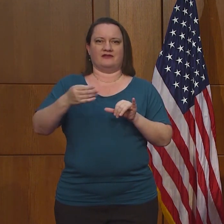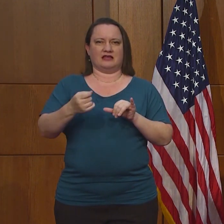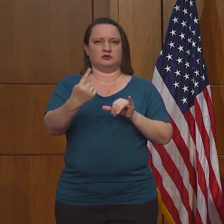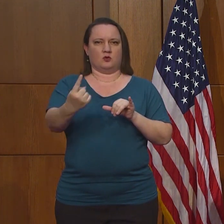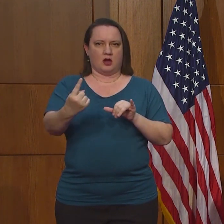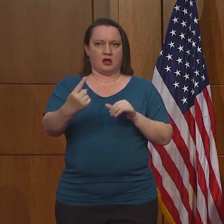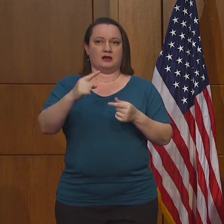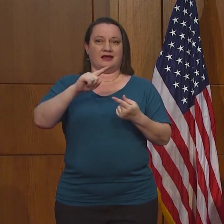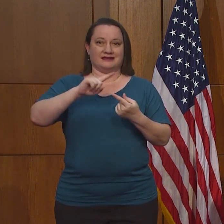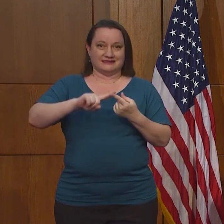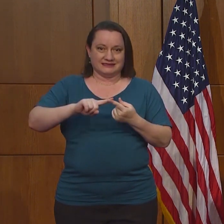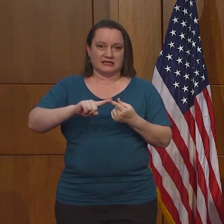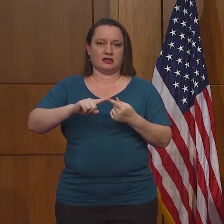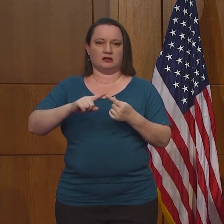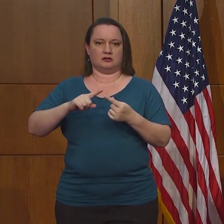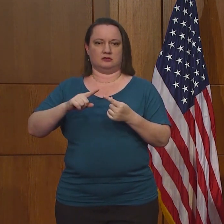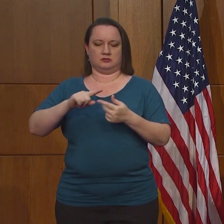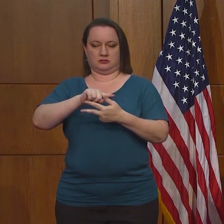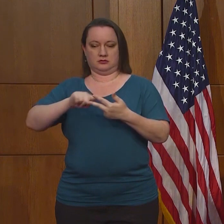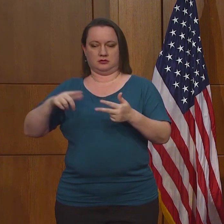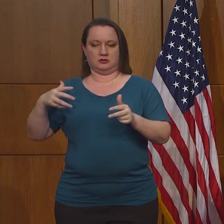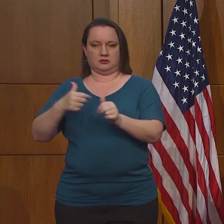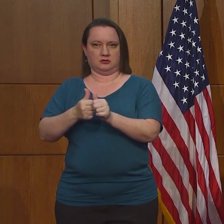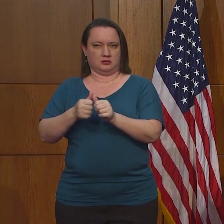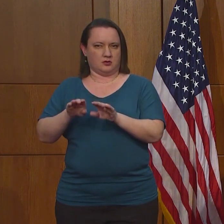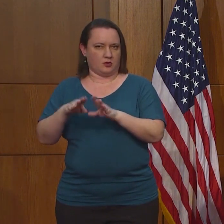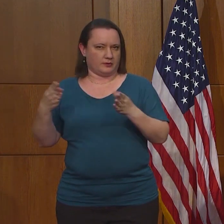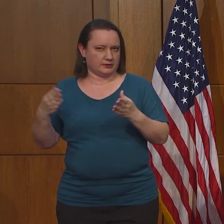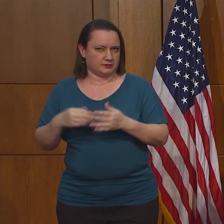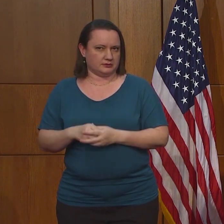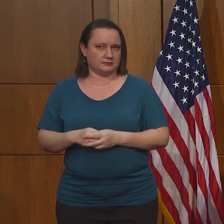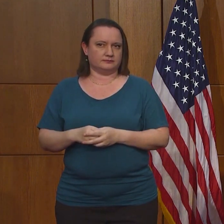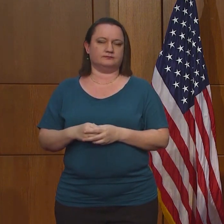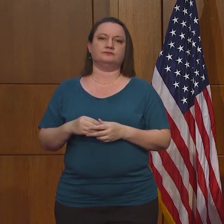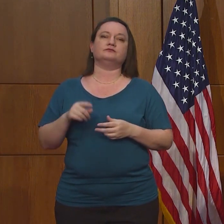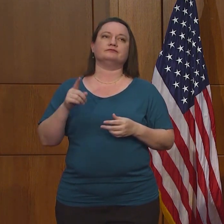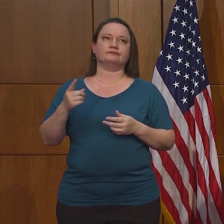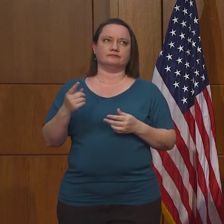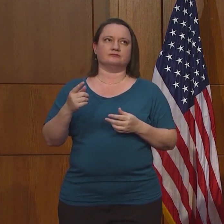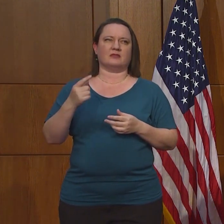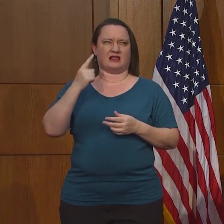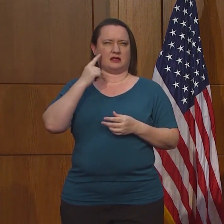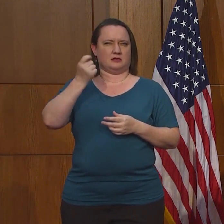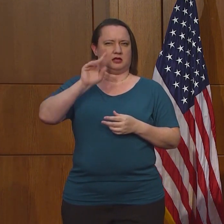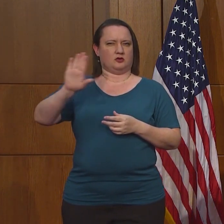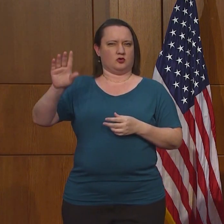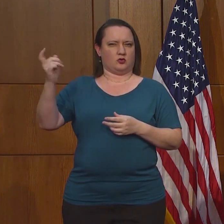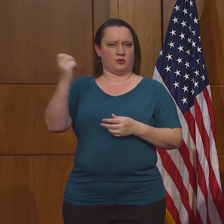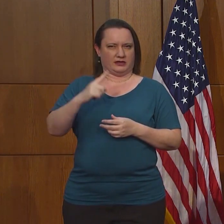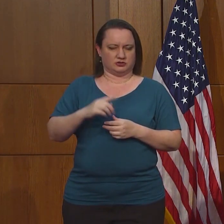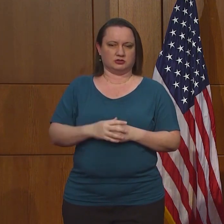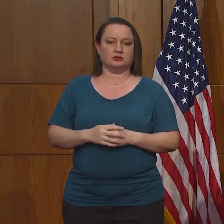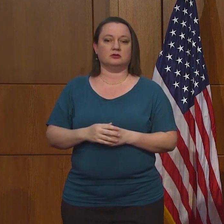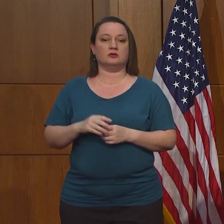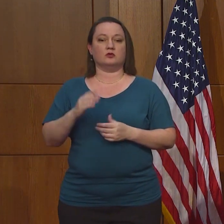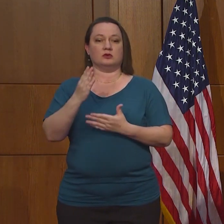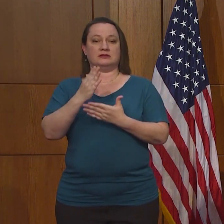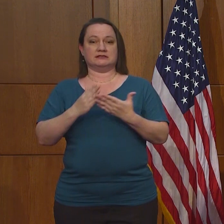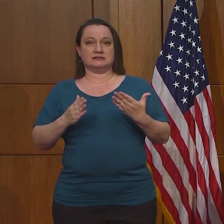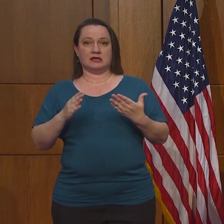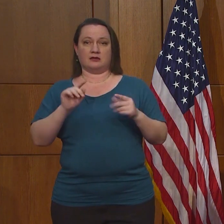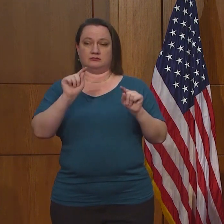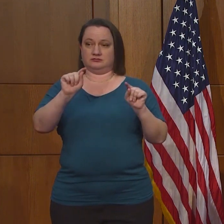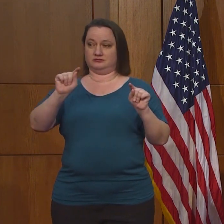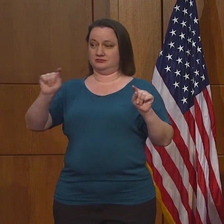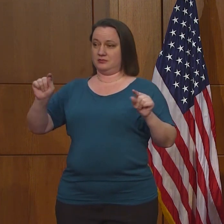pregunta es, ¿algunas áreas de Virginia van a poder seguir adelante a la fase 2 y a la fase